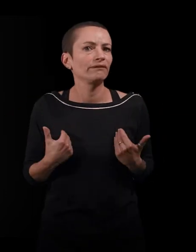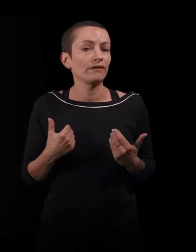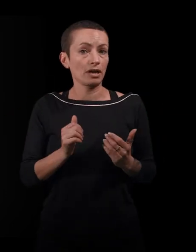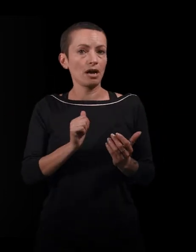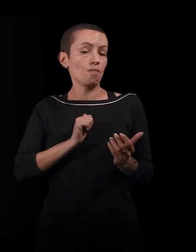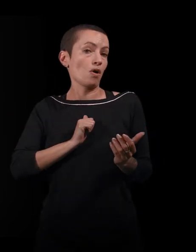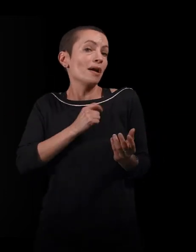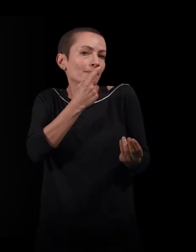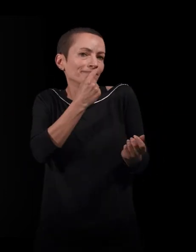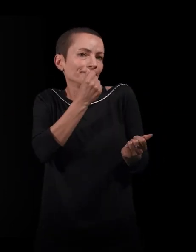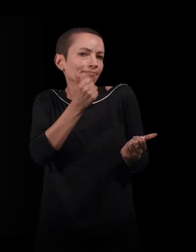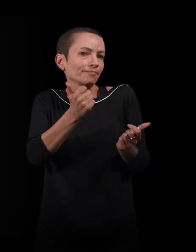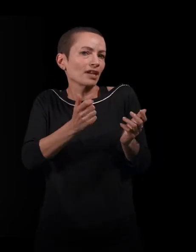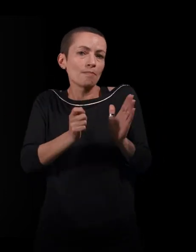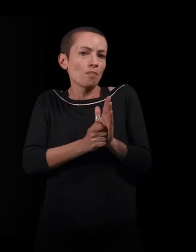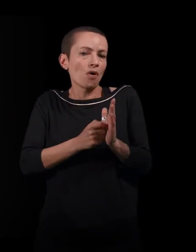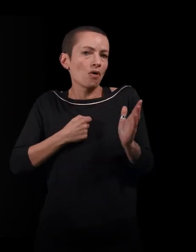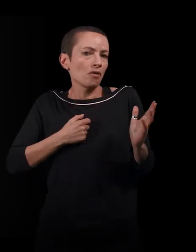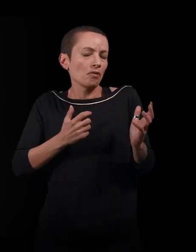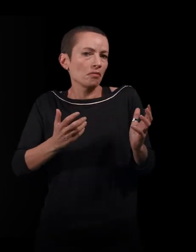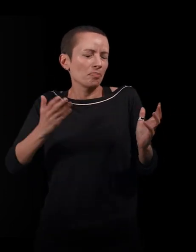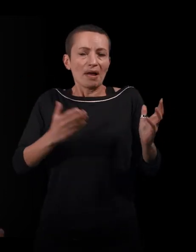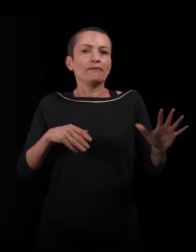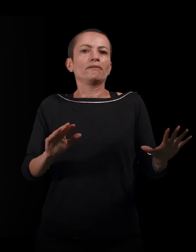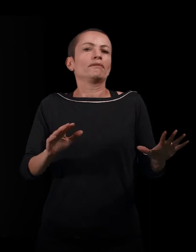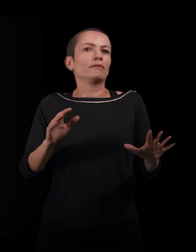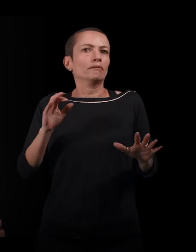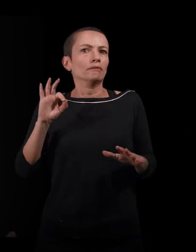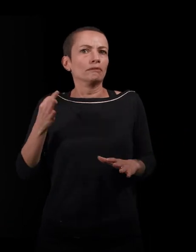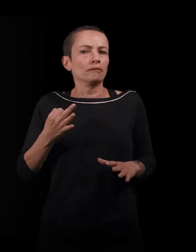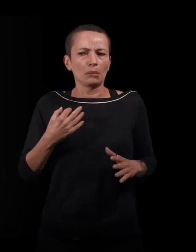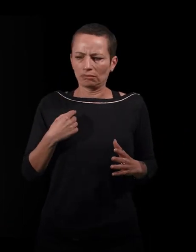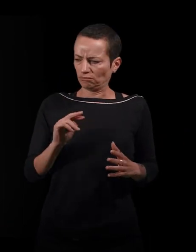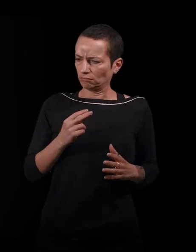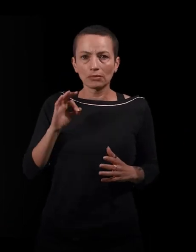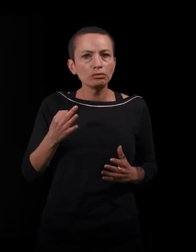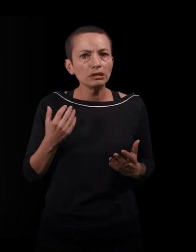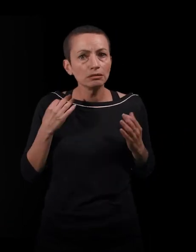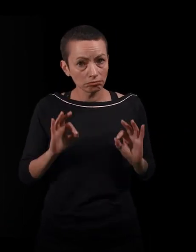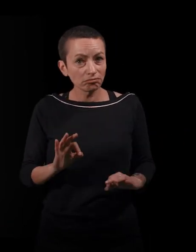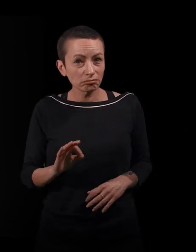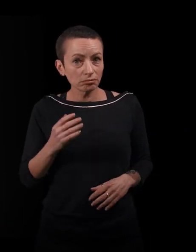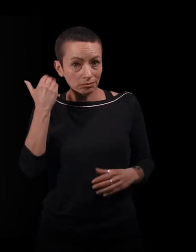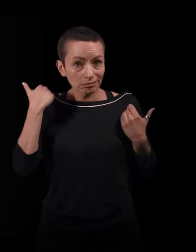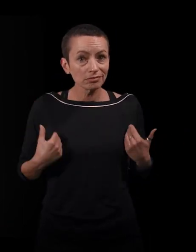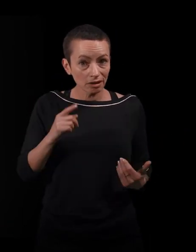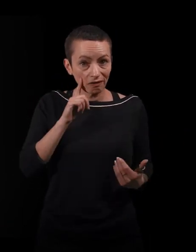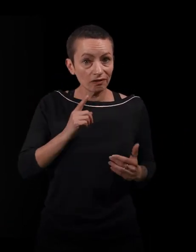Et je pense que j'ai été terrassée par l'idée, à un moment donné, que je me dis « Mais oui, en effet, je suis une fille d'immigré